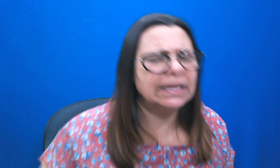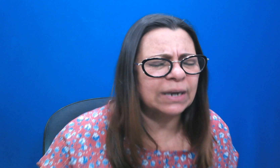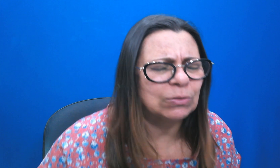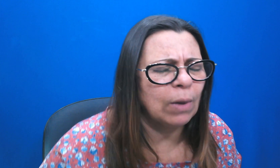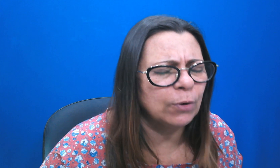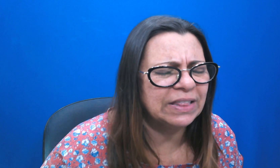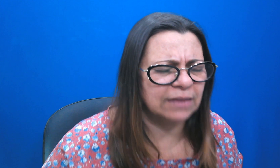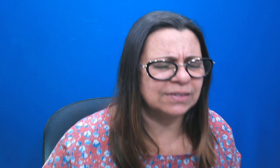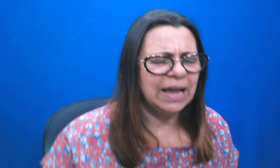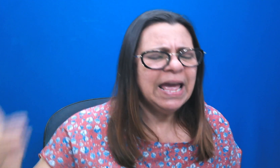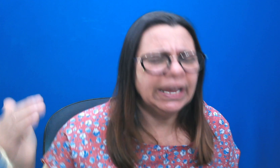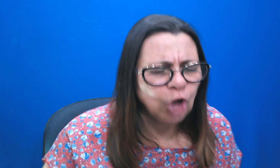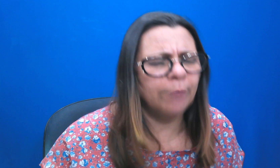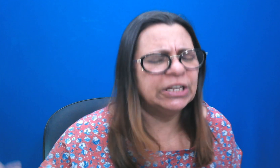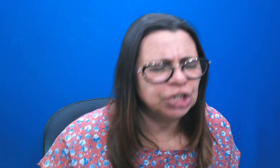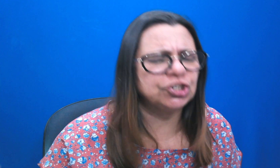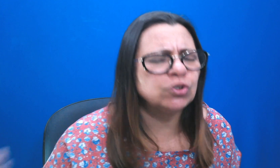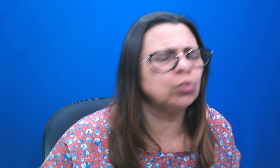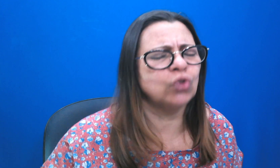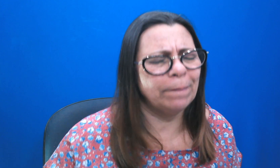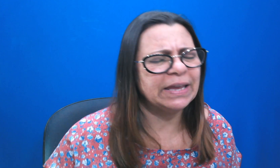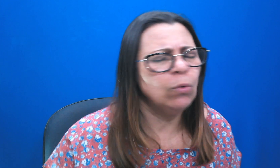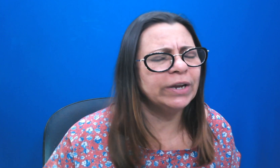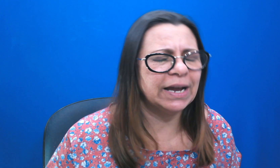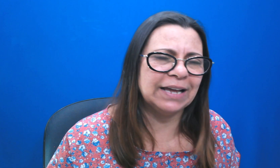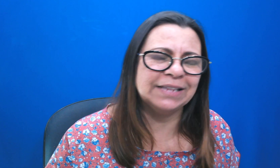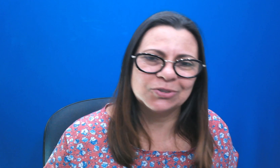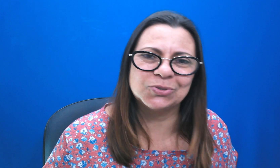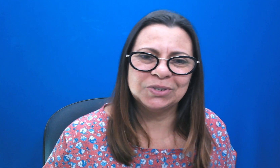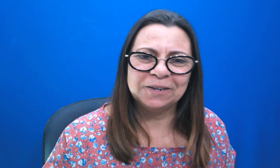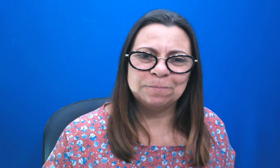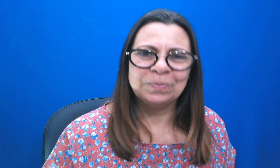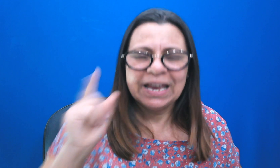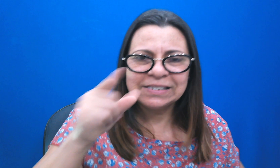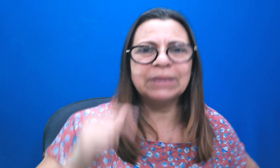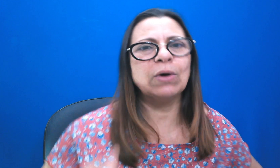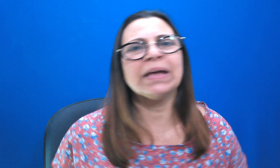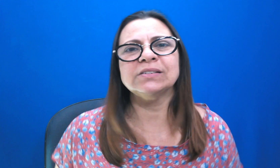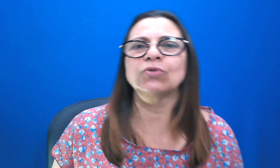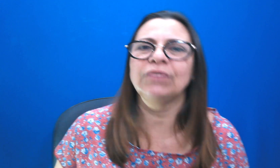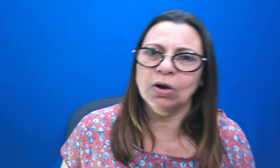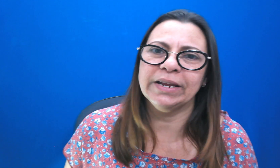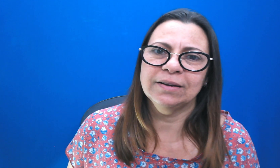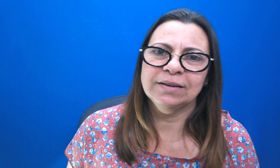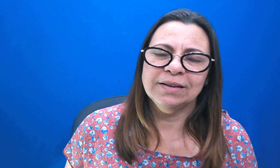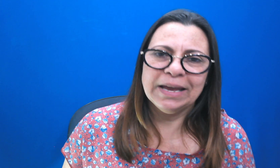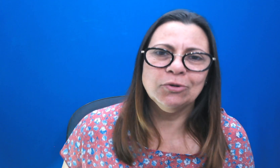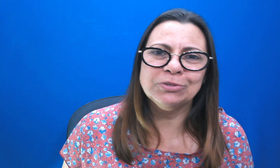Entra com a tua providência. Em nome de Jesus. Ó Pai, eu oro e agradeço. Receba a tua bênção e a tua vitória. Em nome